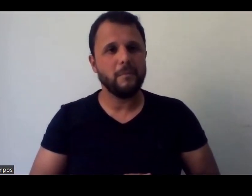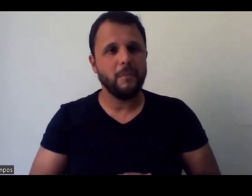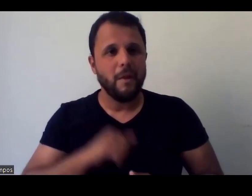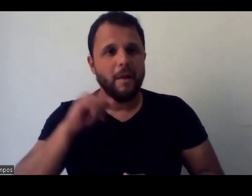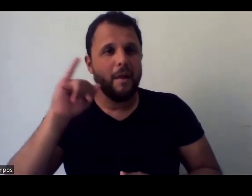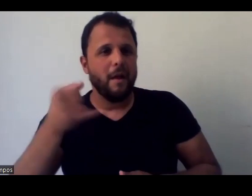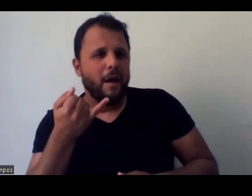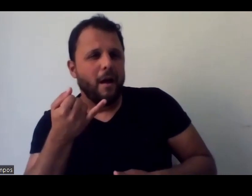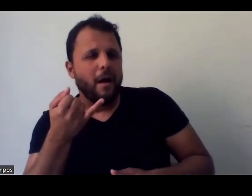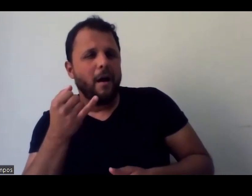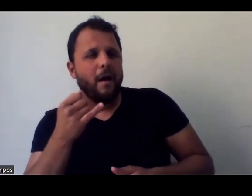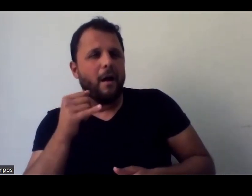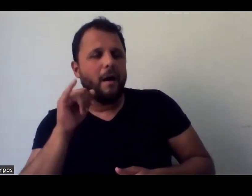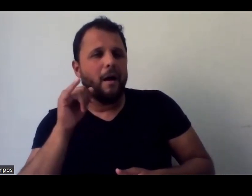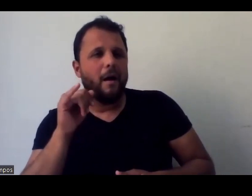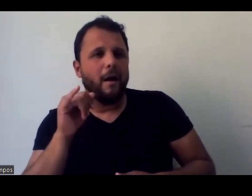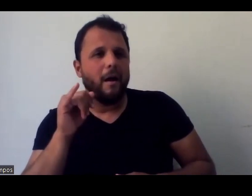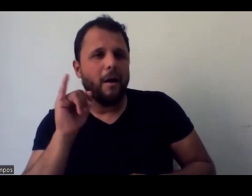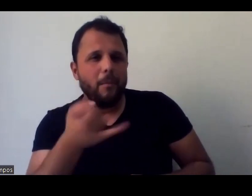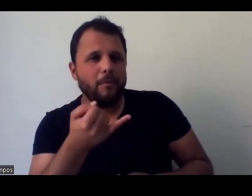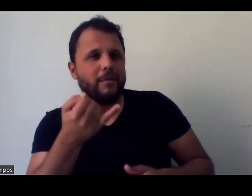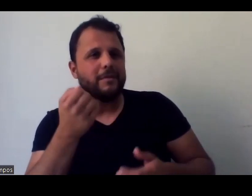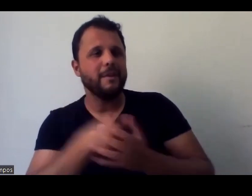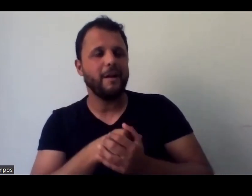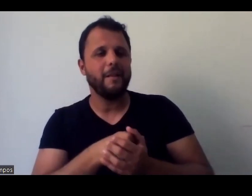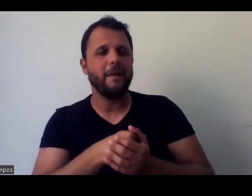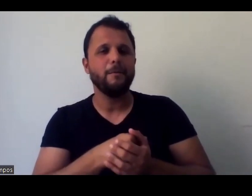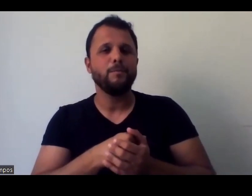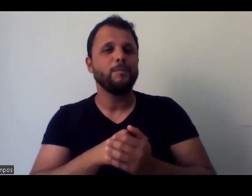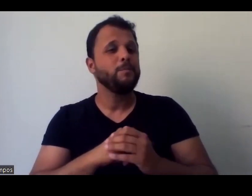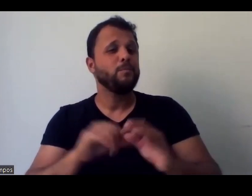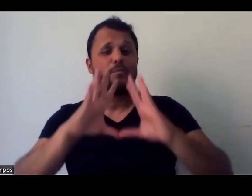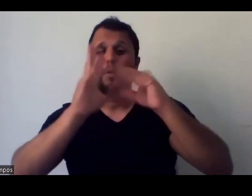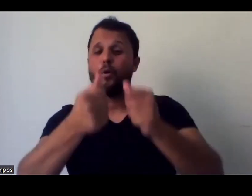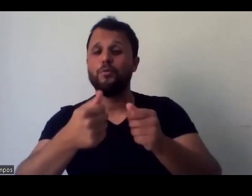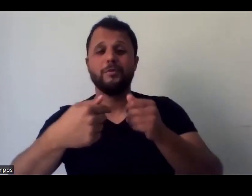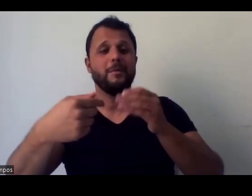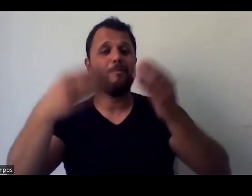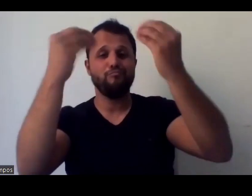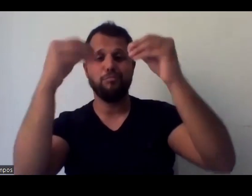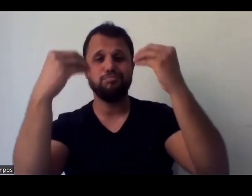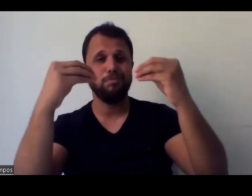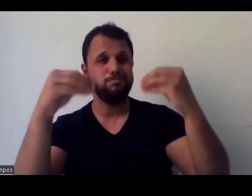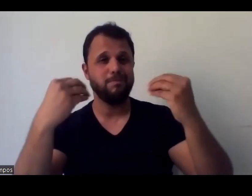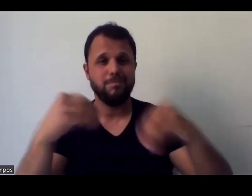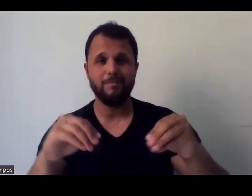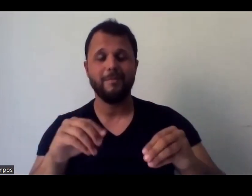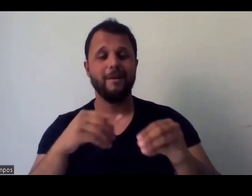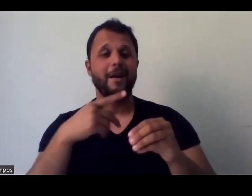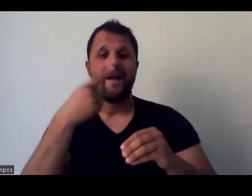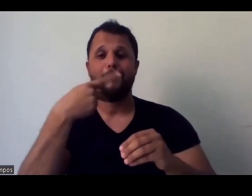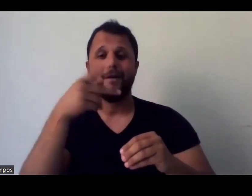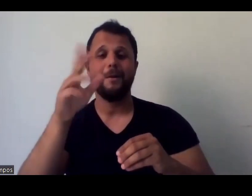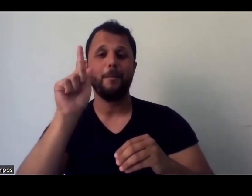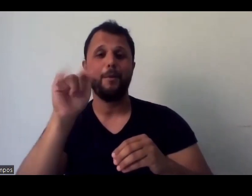aproveitando, assim, esses outros comentários, todo mundo que continua mandando, né, eu até falei para o Guilherme e a Dani, que são nossos